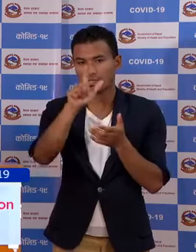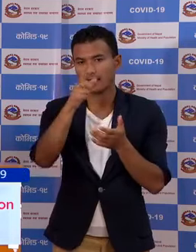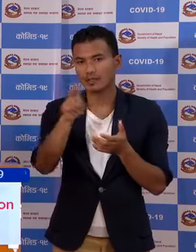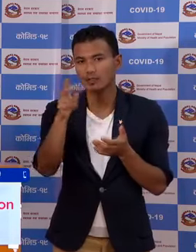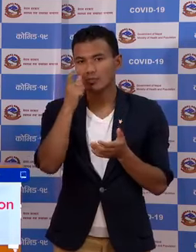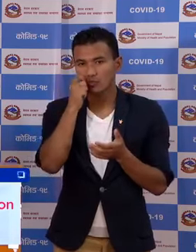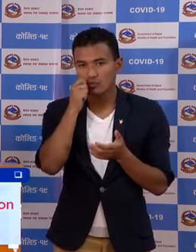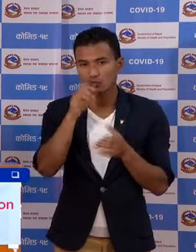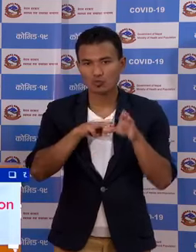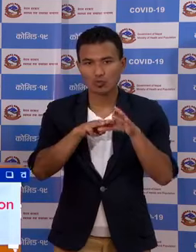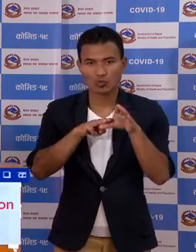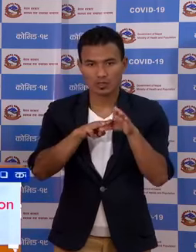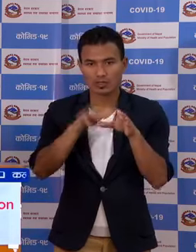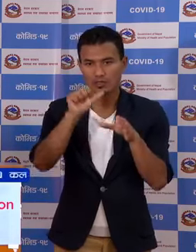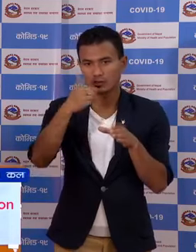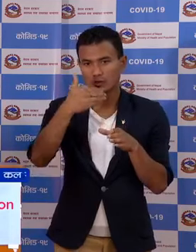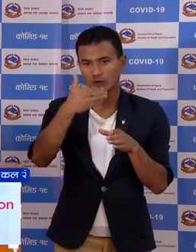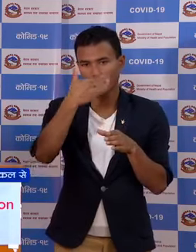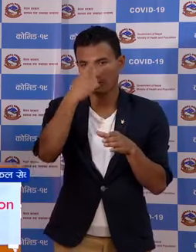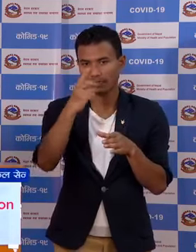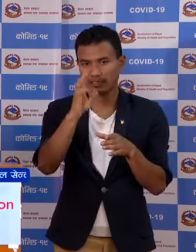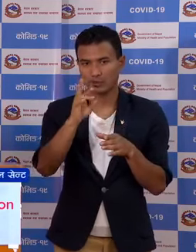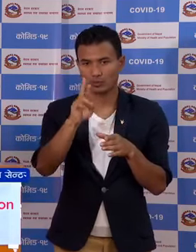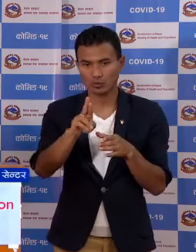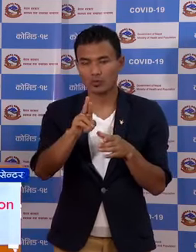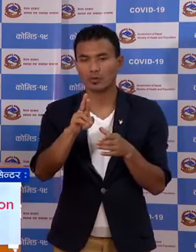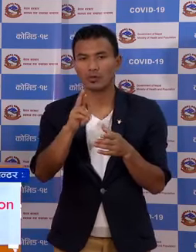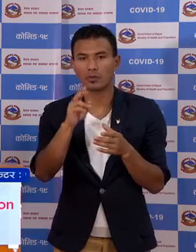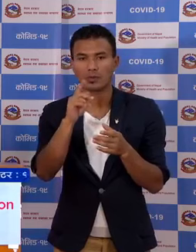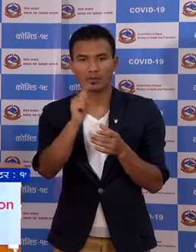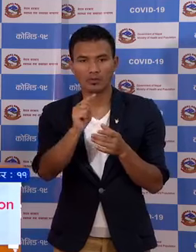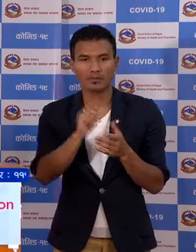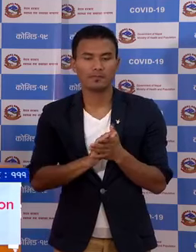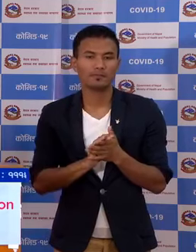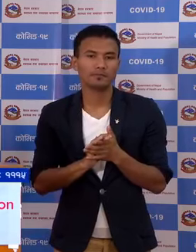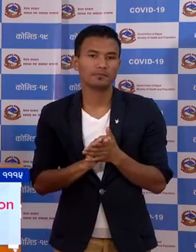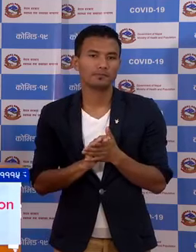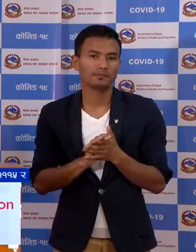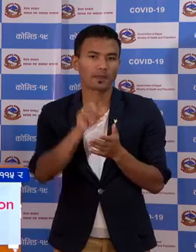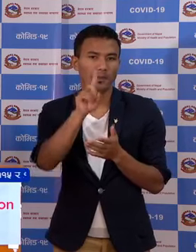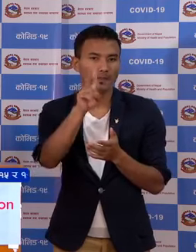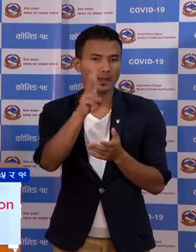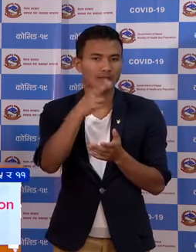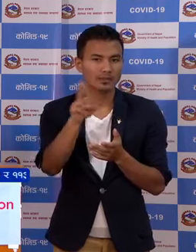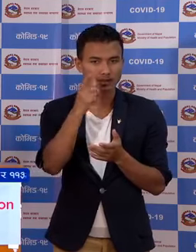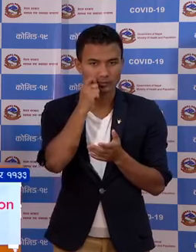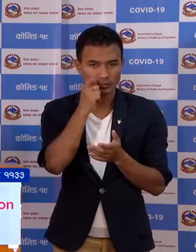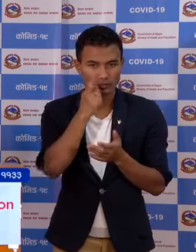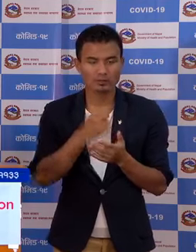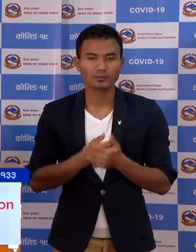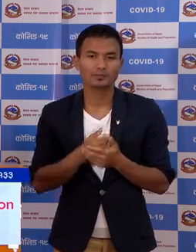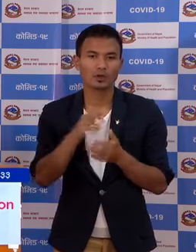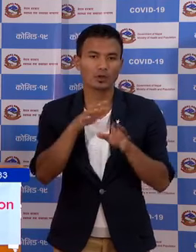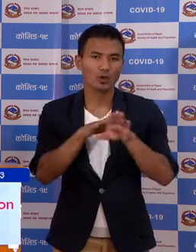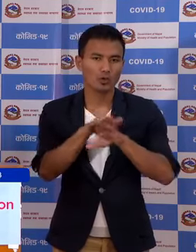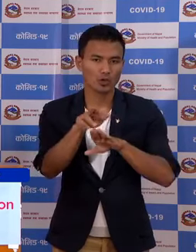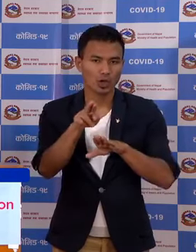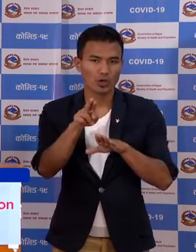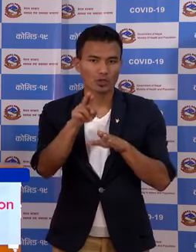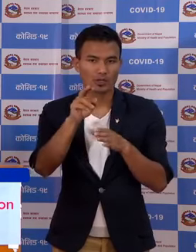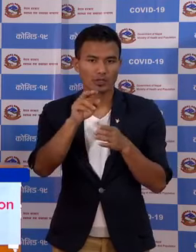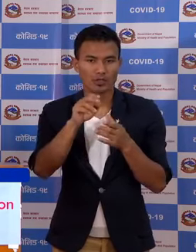मौत्तरी जले स्वर क्वारेंटेन अवराई क्वारेंटेन को बार जना पुरूस राष्ट